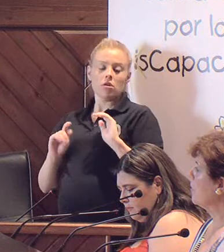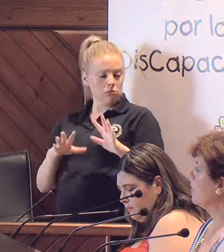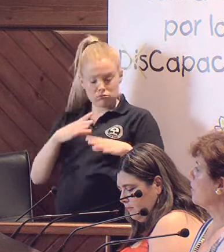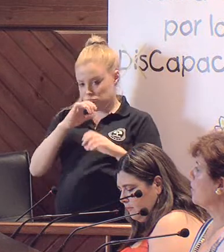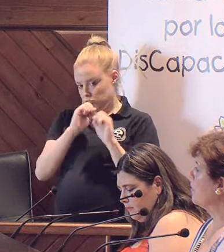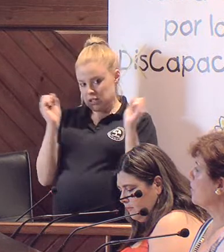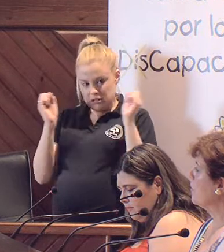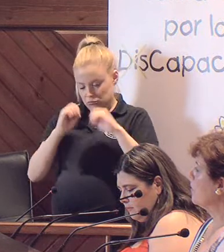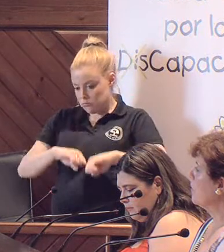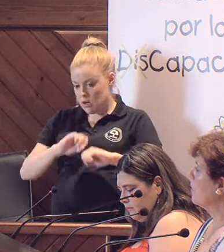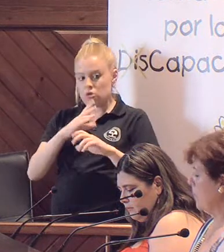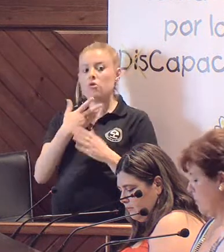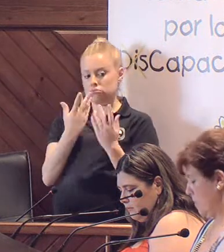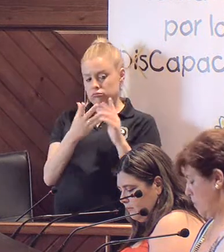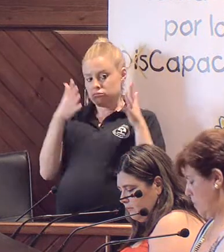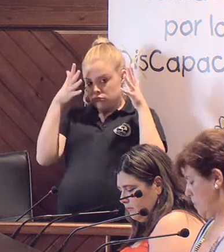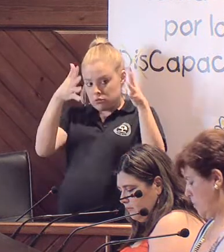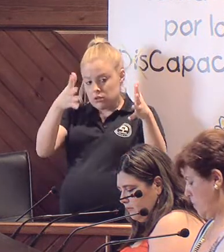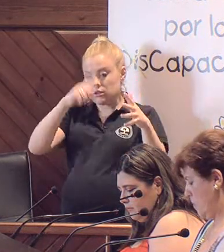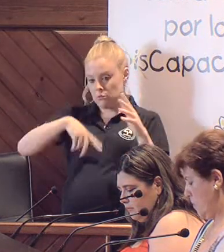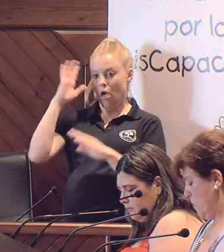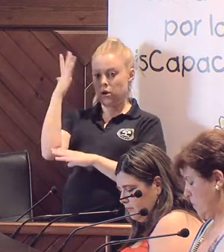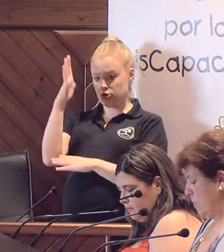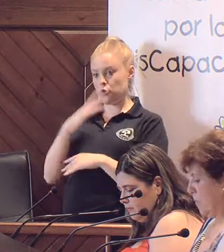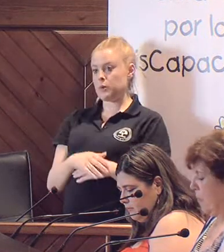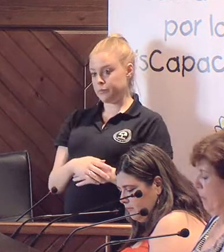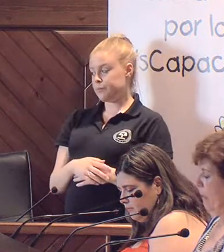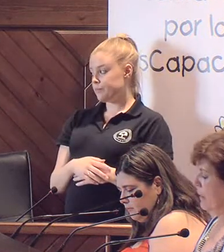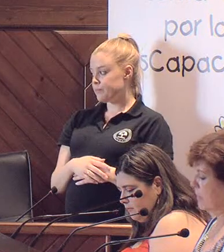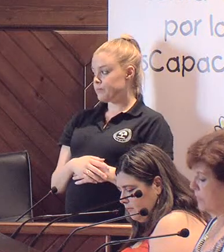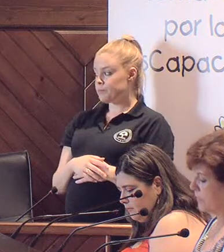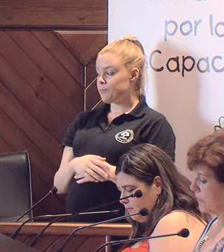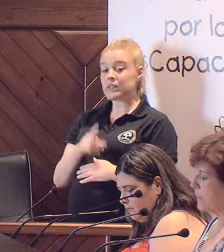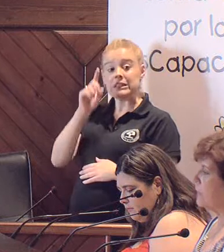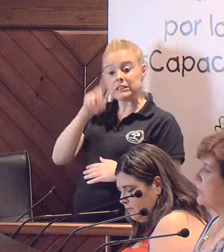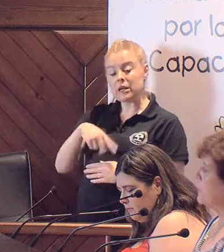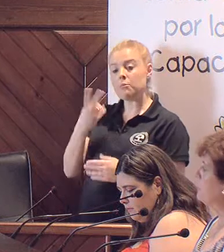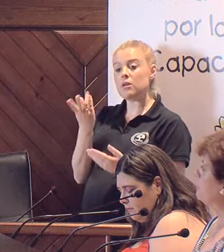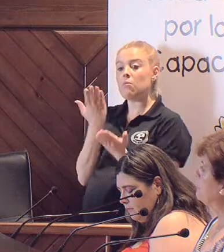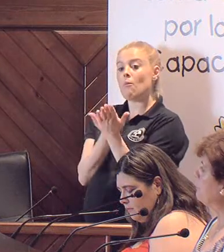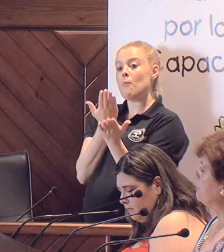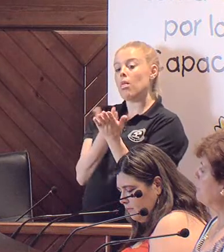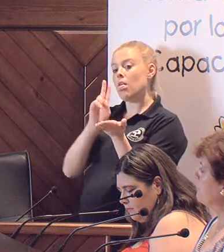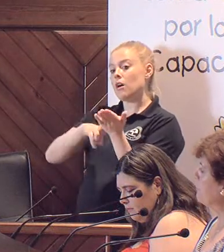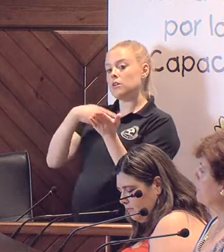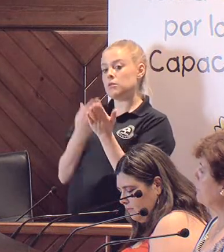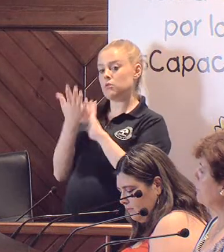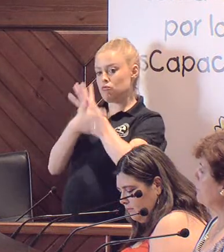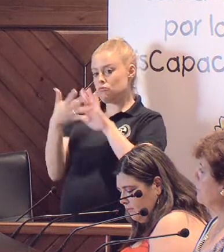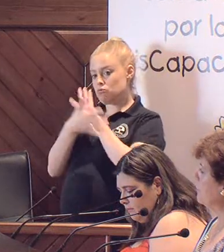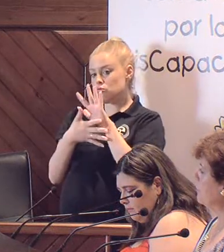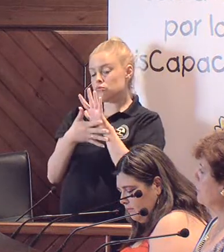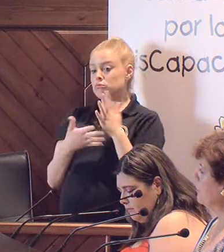supuesto, que se tendrá en cuenta la solicitud de Asorpe. También nos pedían intérpretes de lengua de signos,